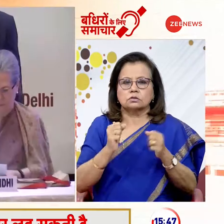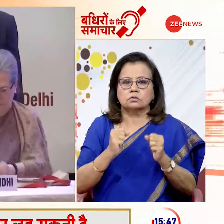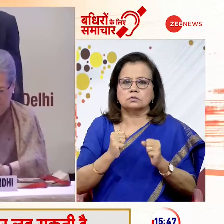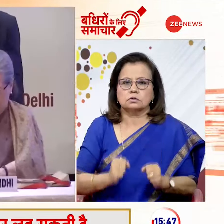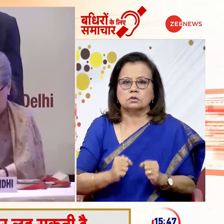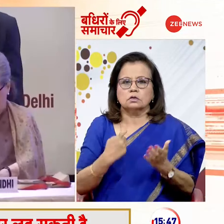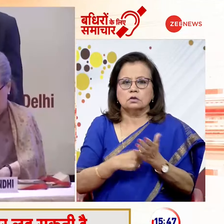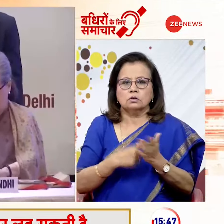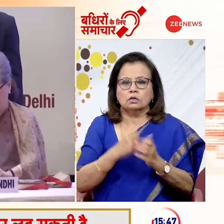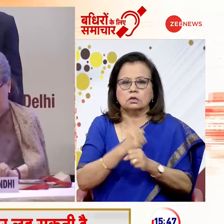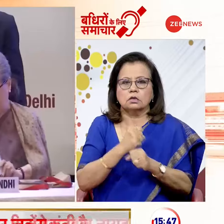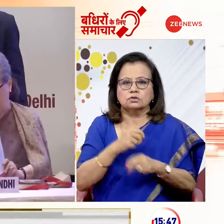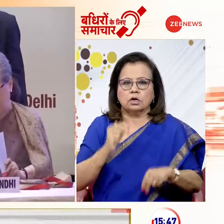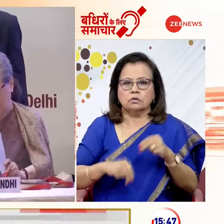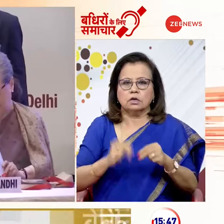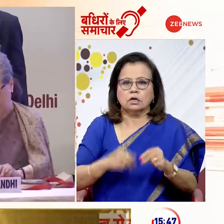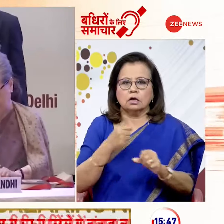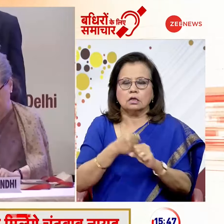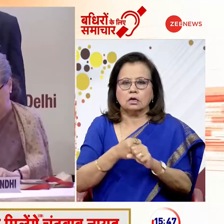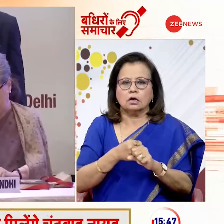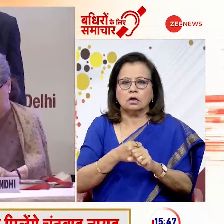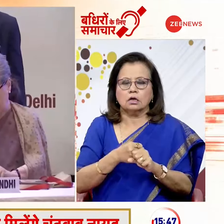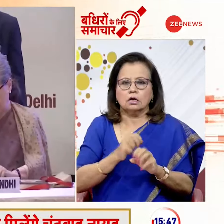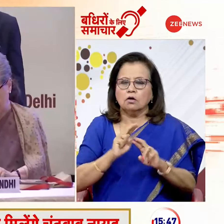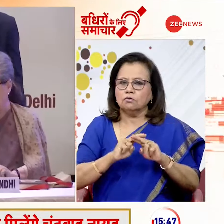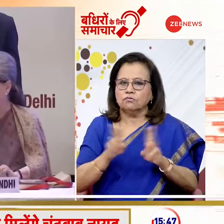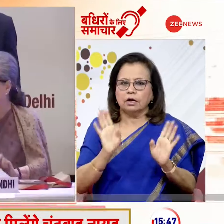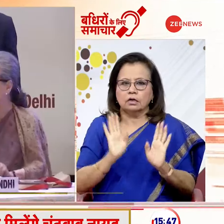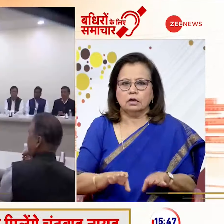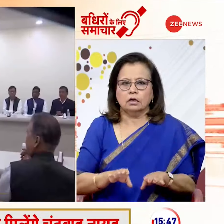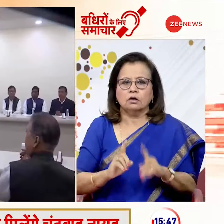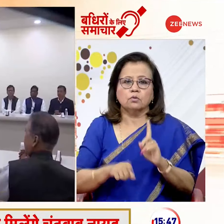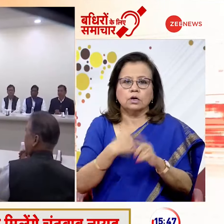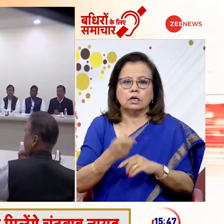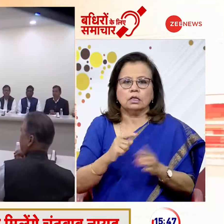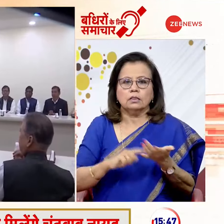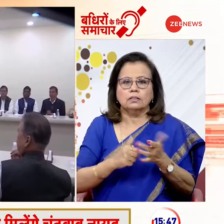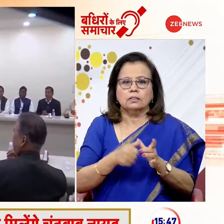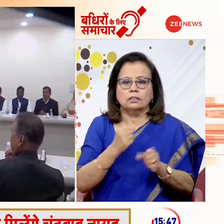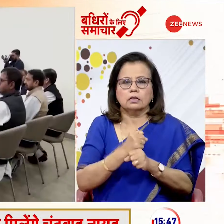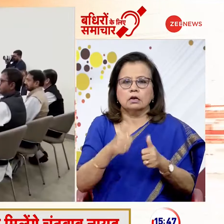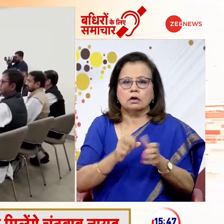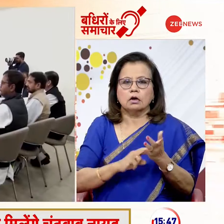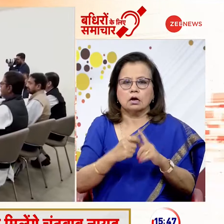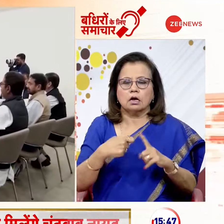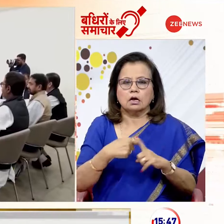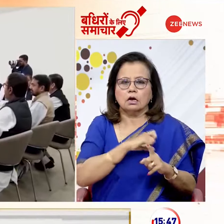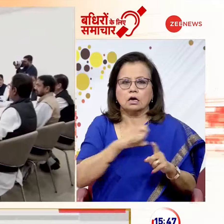राहूल गांधी का अचुनाव लड़ना तैय माना जा रहा है तो वहीं तिलंगाना और करनाटक में